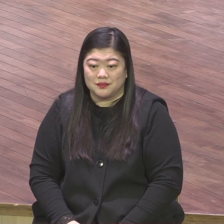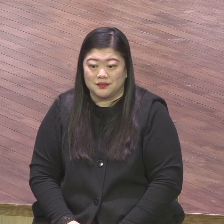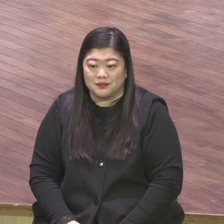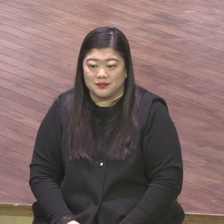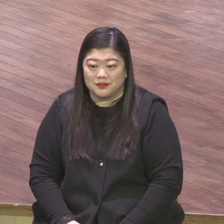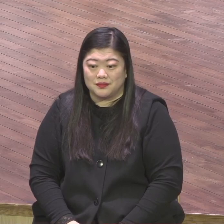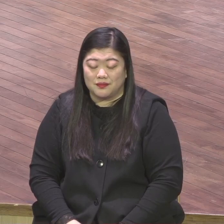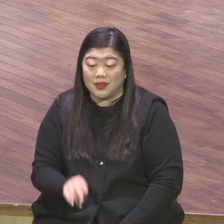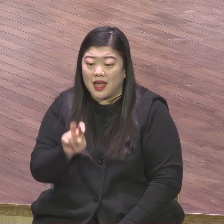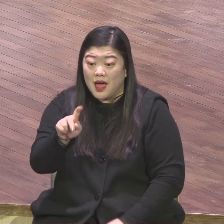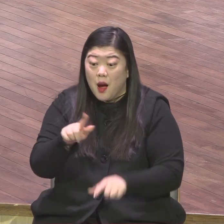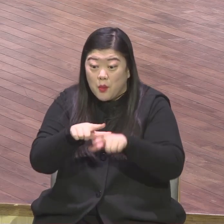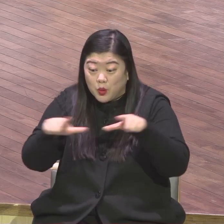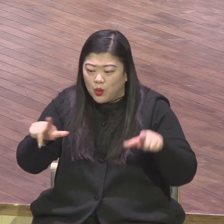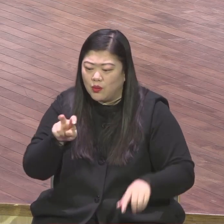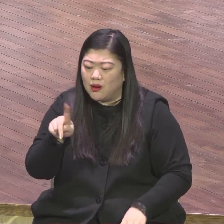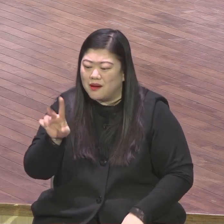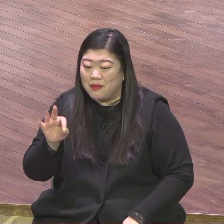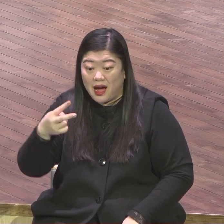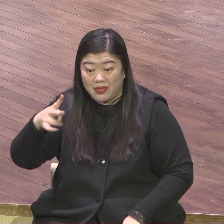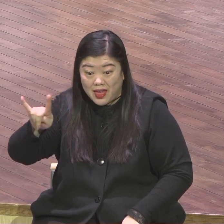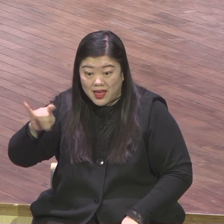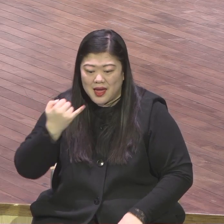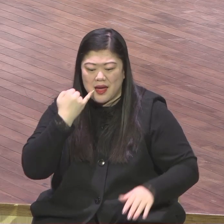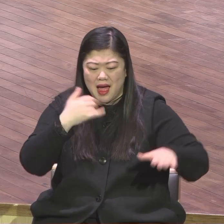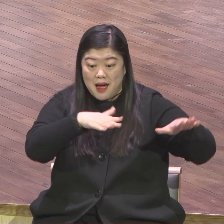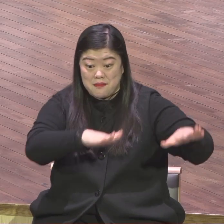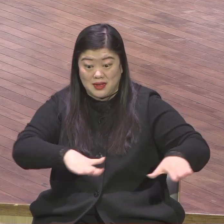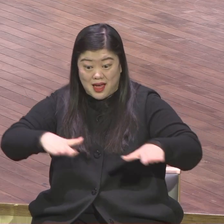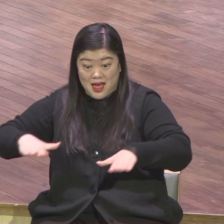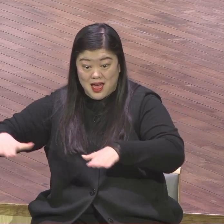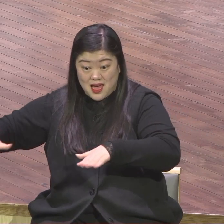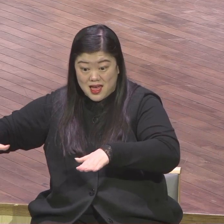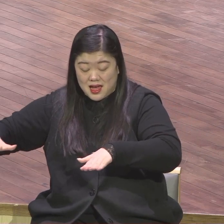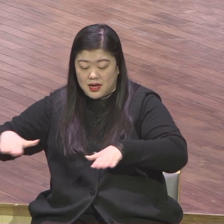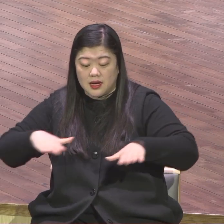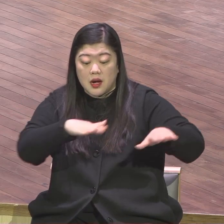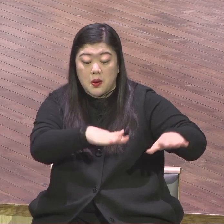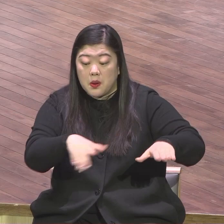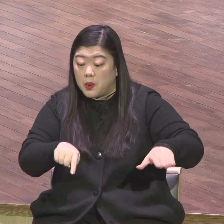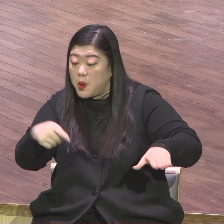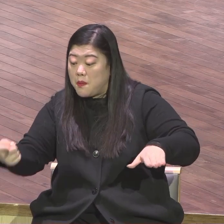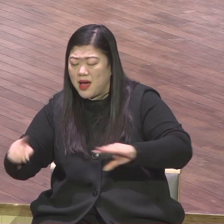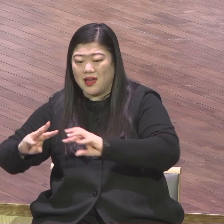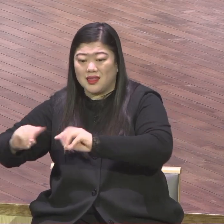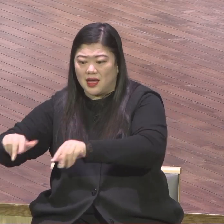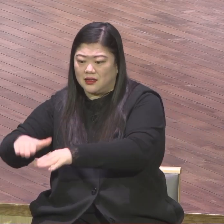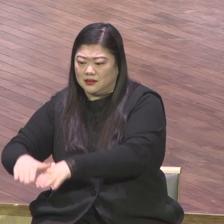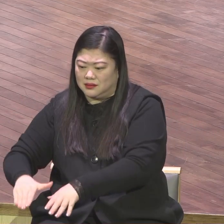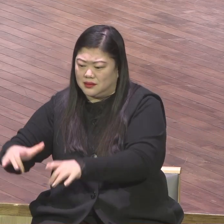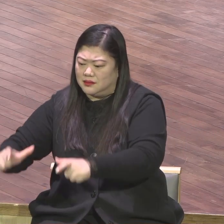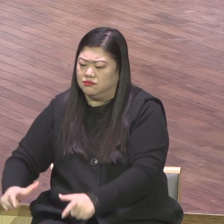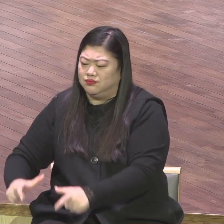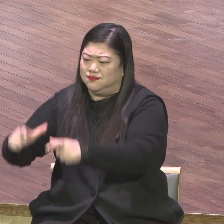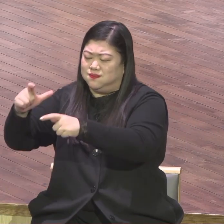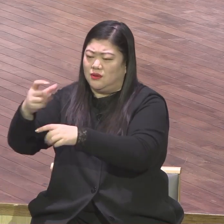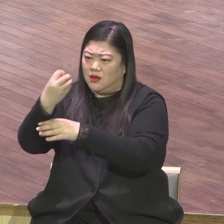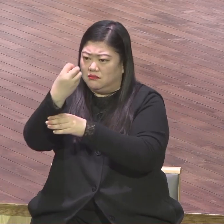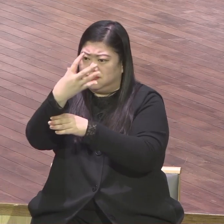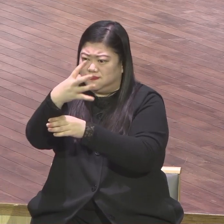망대가 아니에요 이제 완전히 이동식 망대입니다 그 현장이 그냥 빛의 망대가 되는 것입니다 복음을 말하니까 빛이